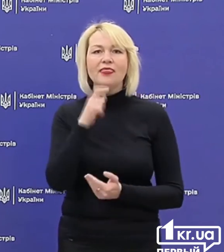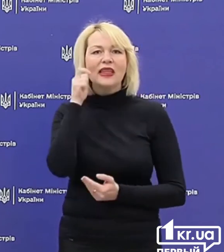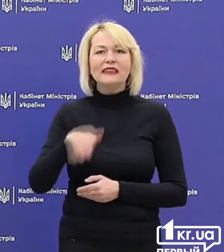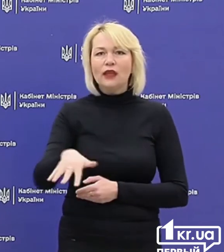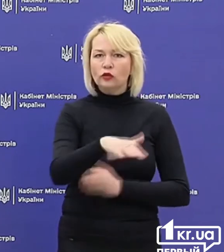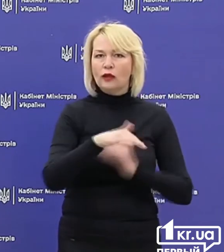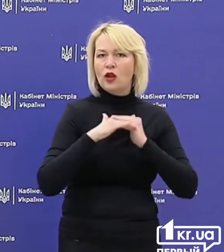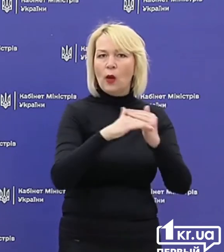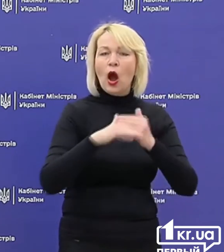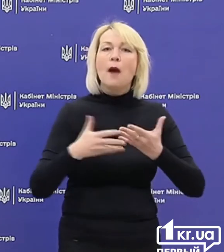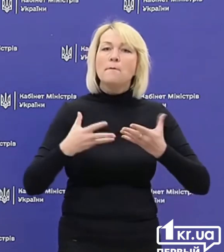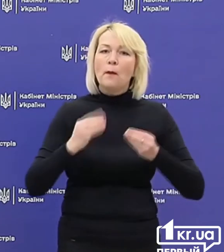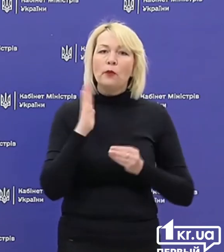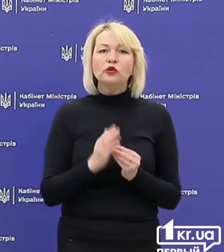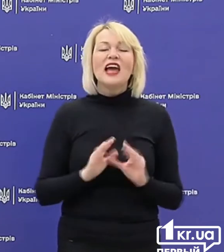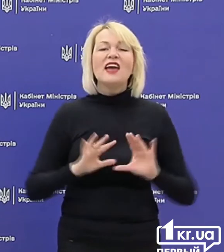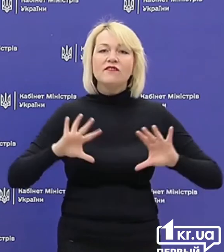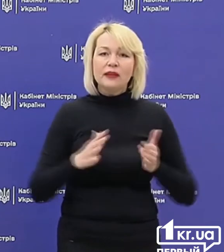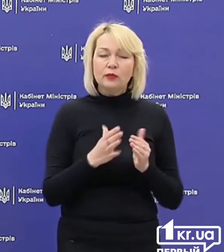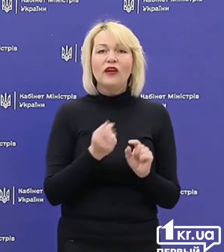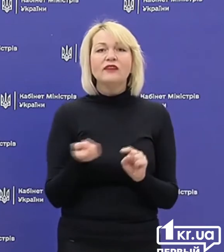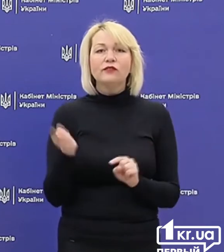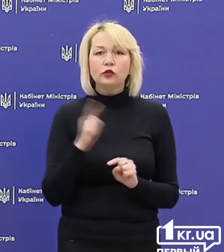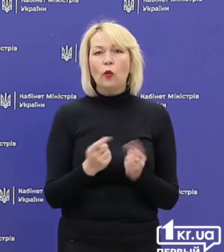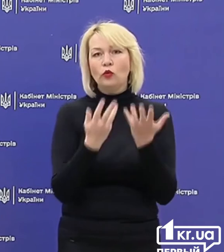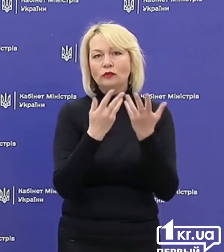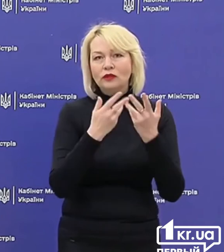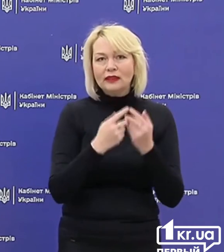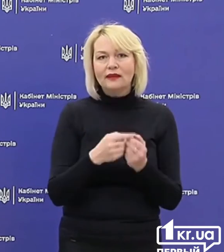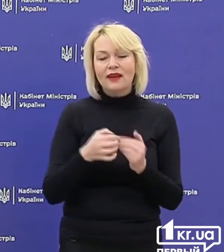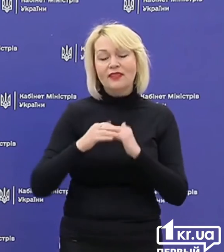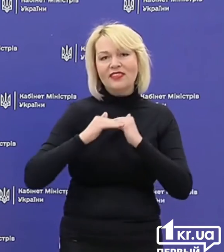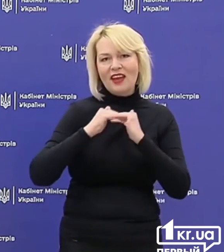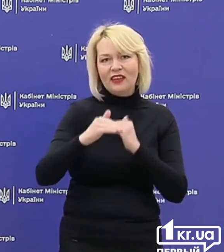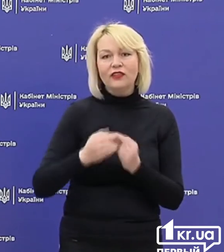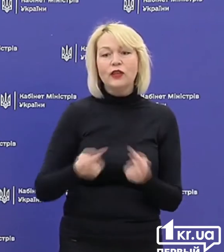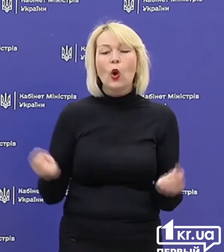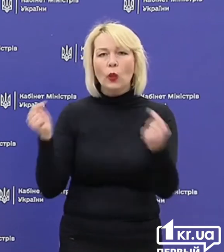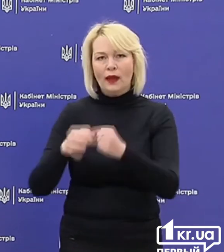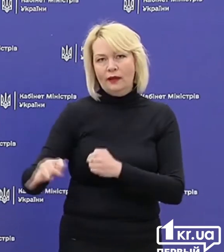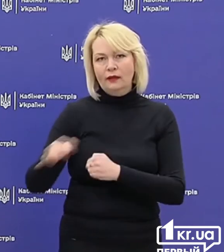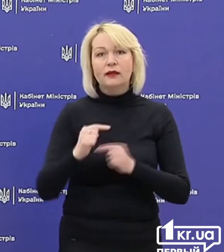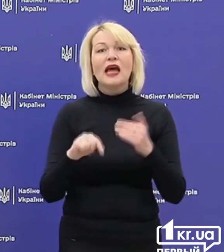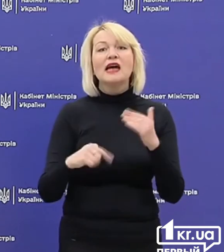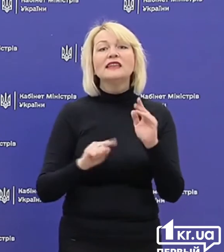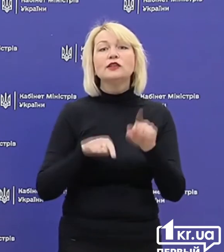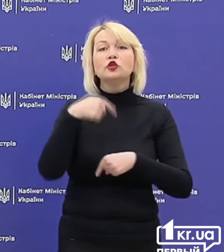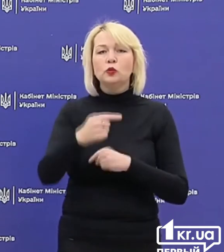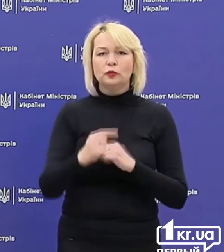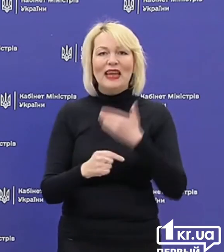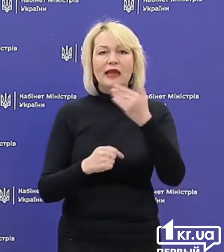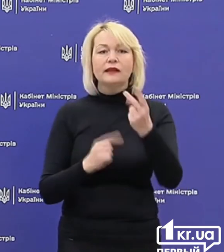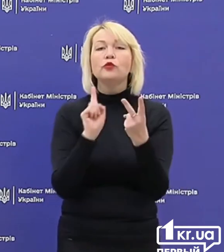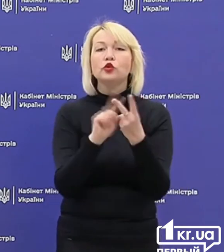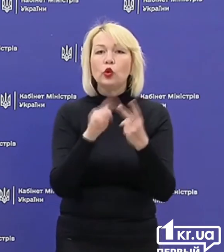пом'якшення буде відбуватися, в тому числі, на рівні конкретної області. Наступний етап, який ми бачимо, тобто другий